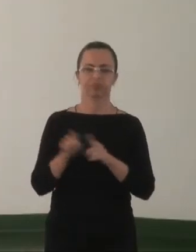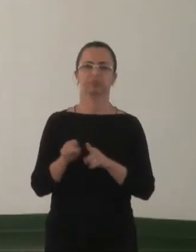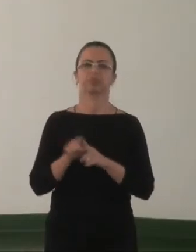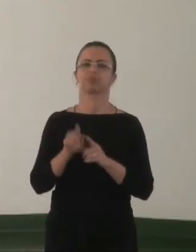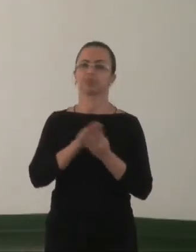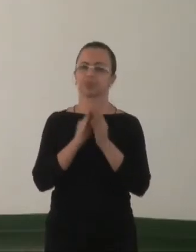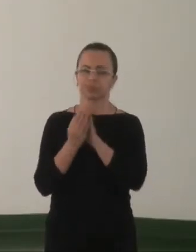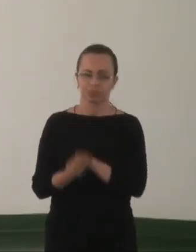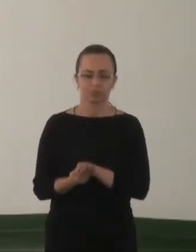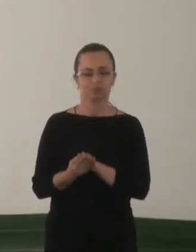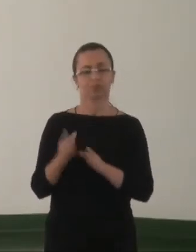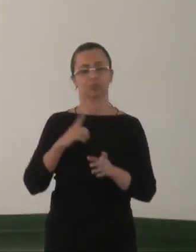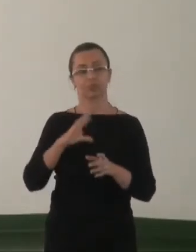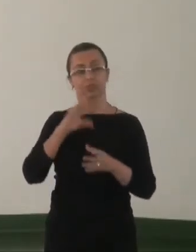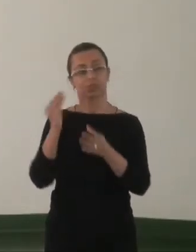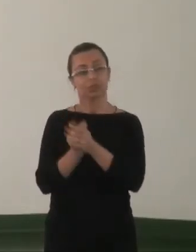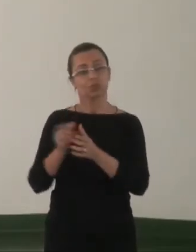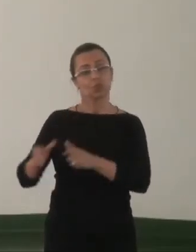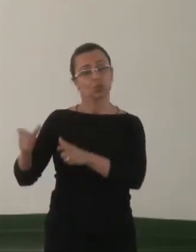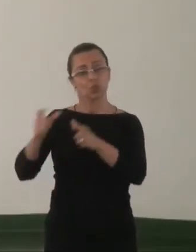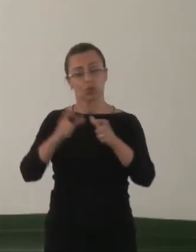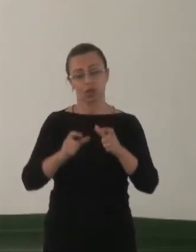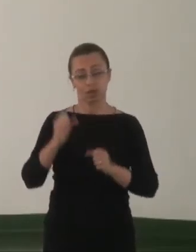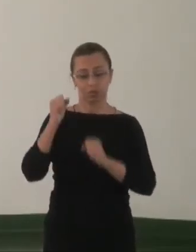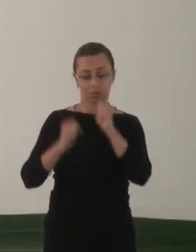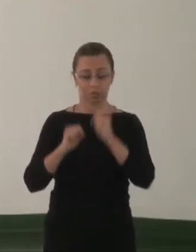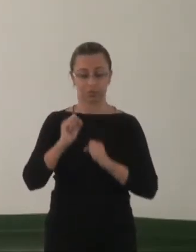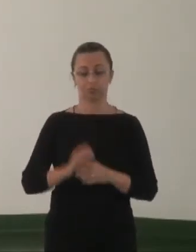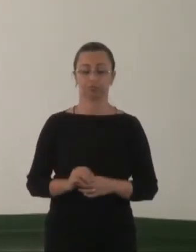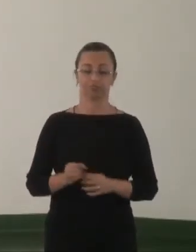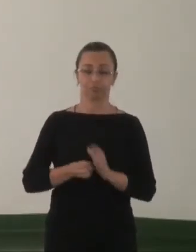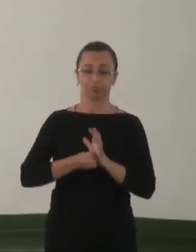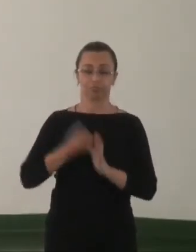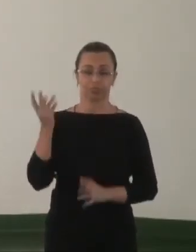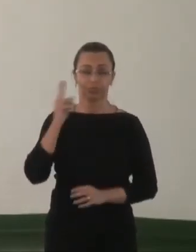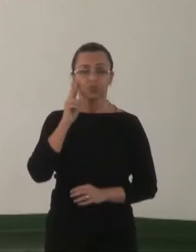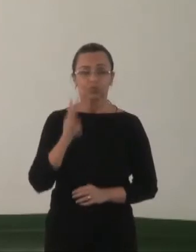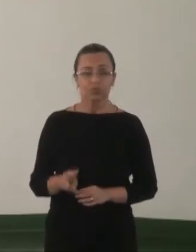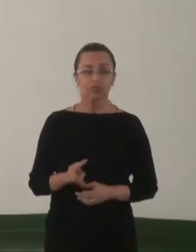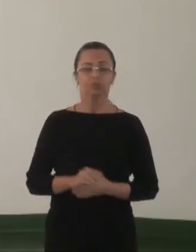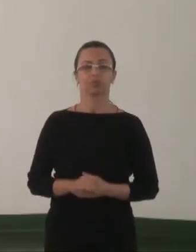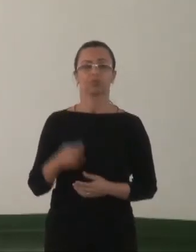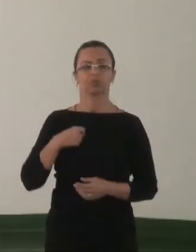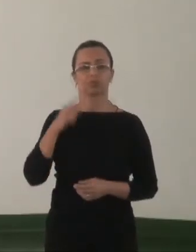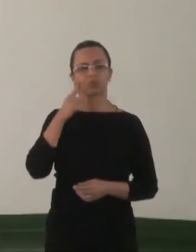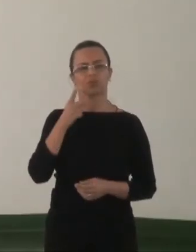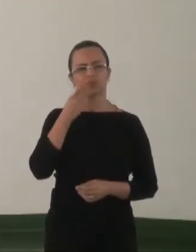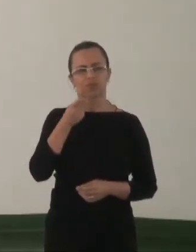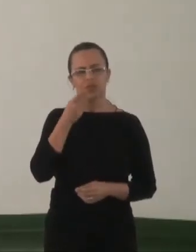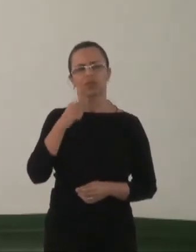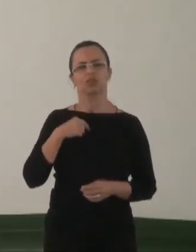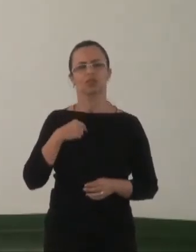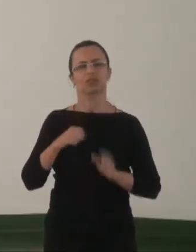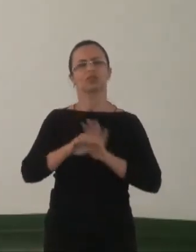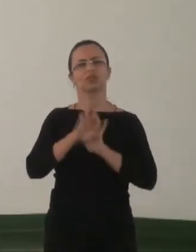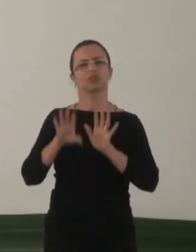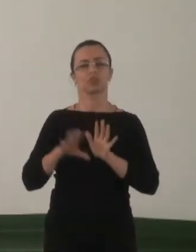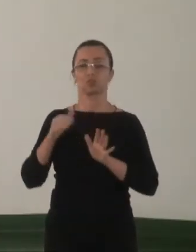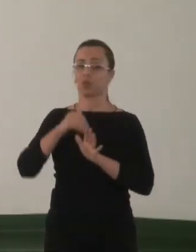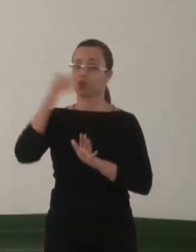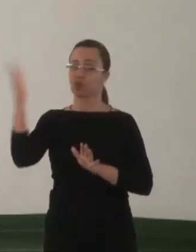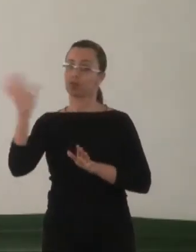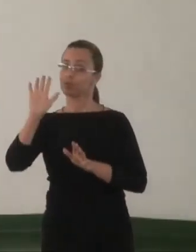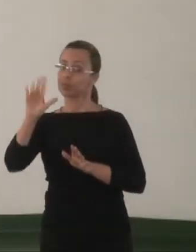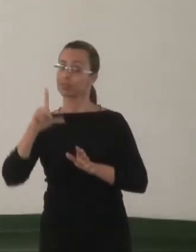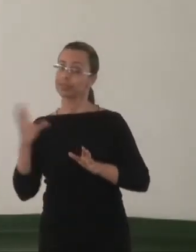transfobia institucionais. Muitas vezes nós observamos que a gente fala muito de LGBT para fora, mas esquecemos